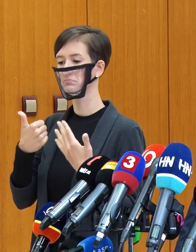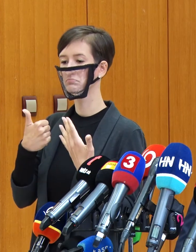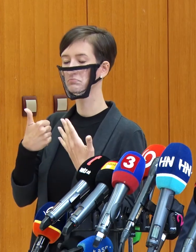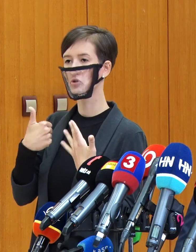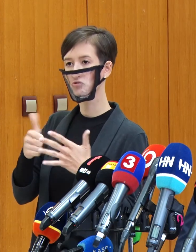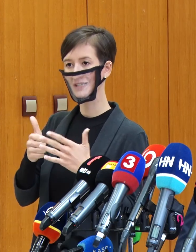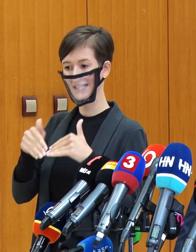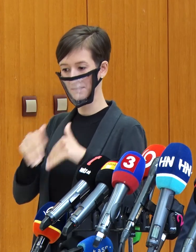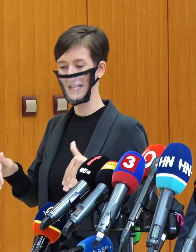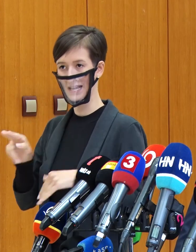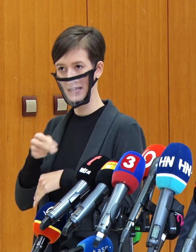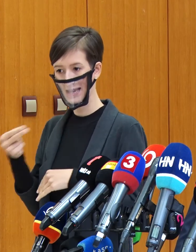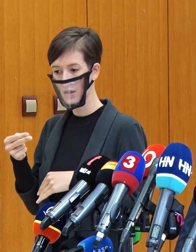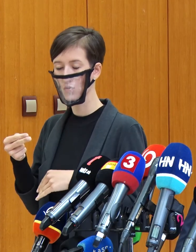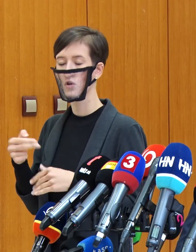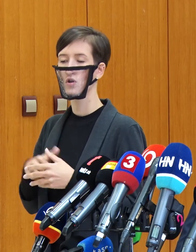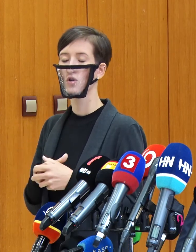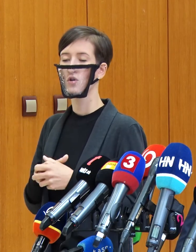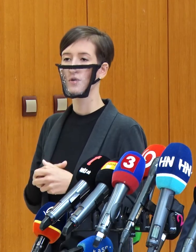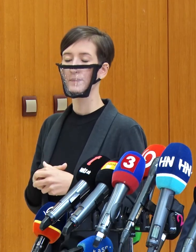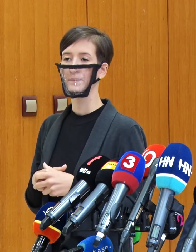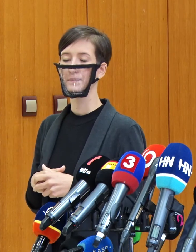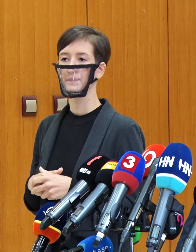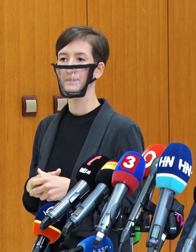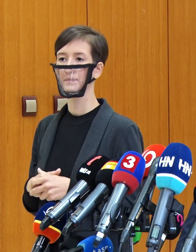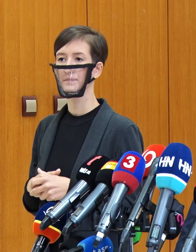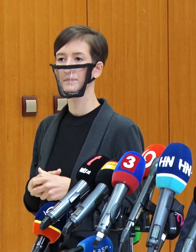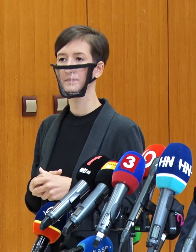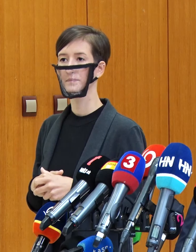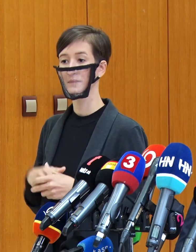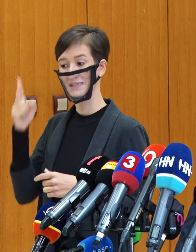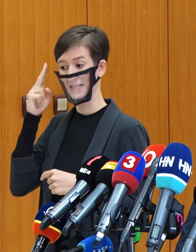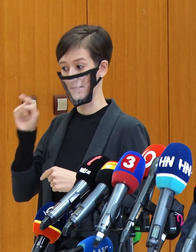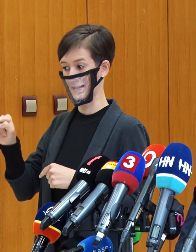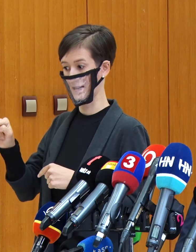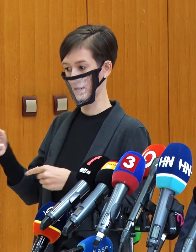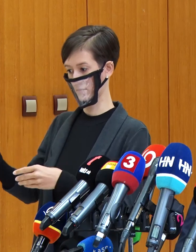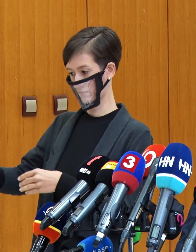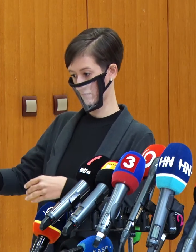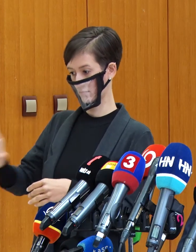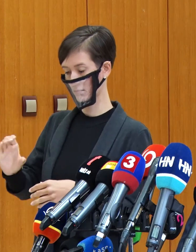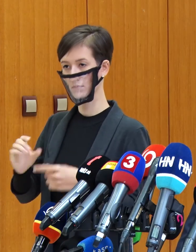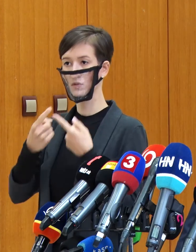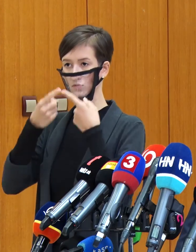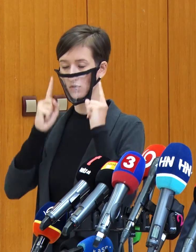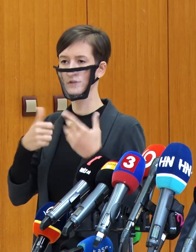miliard. Čistá pozícia, to znamená to, čo príde na Slovensko a odrátajúc